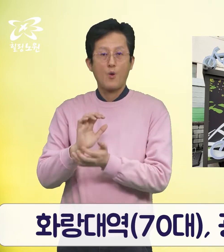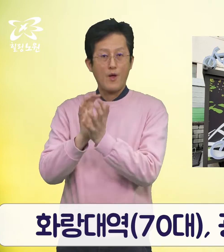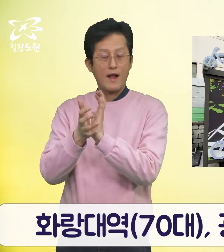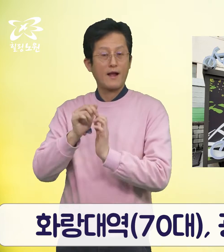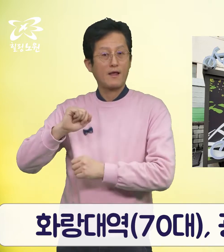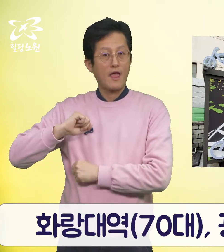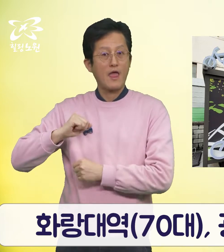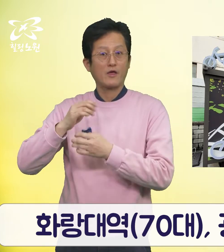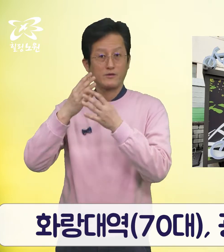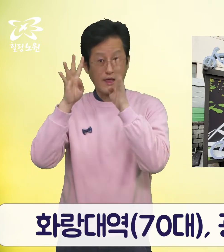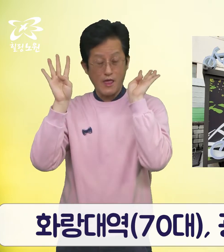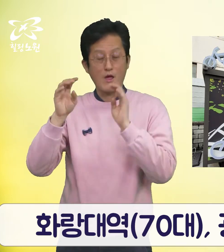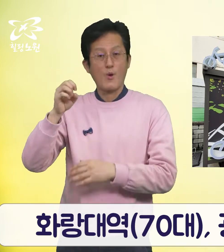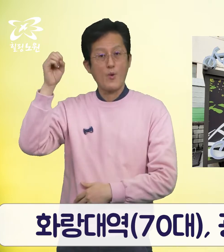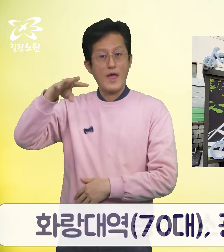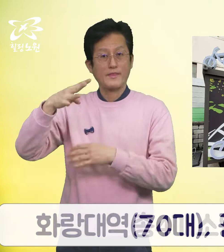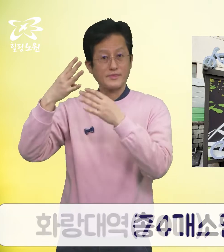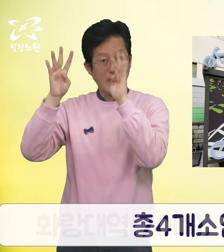광원대역 총 4개소입니다.